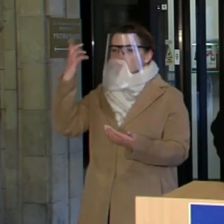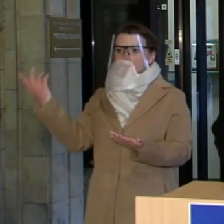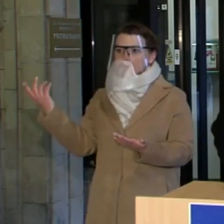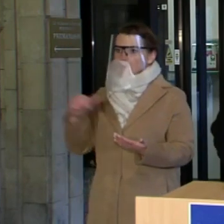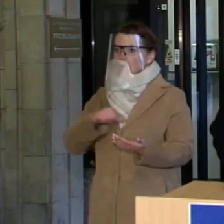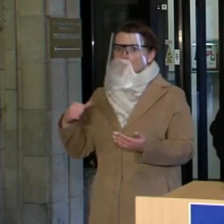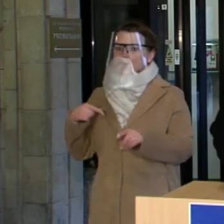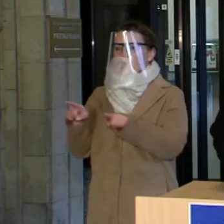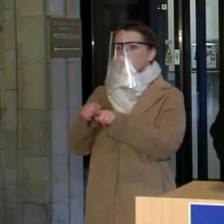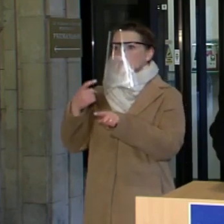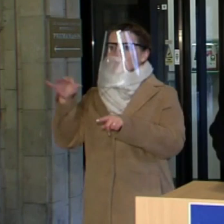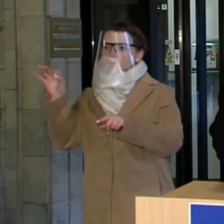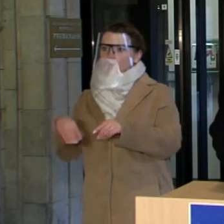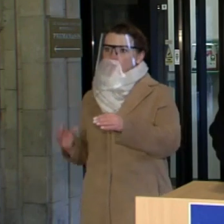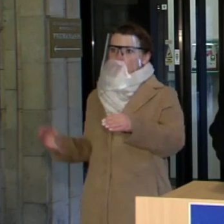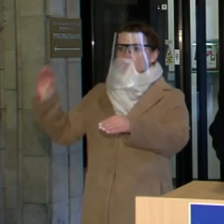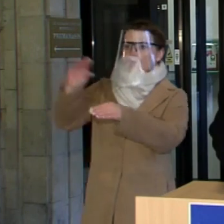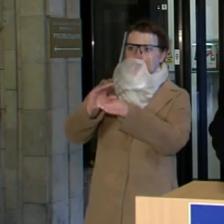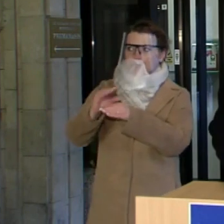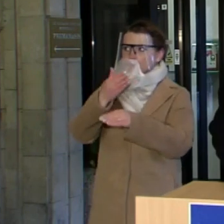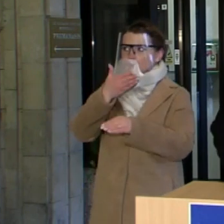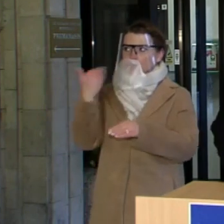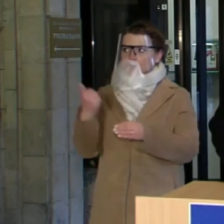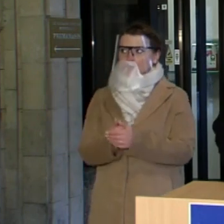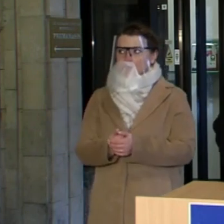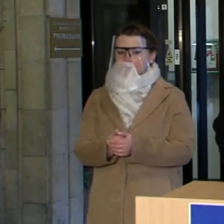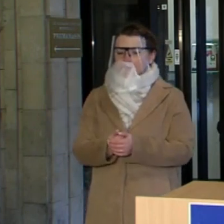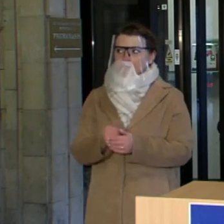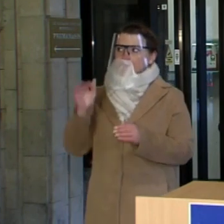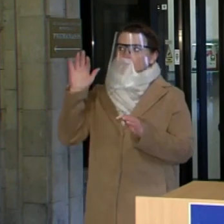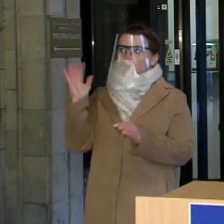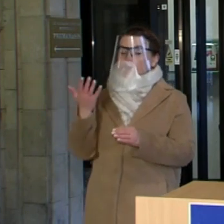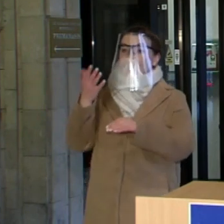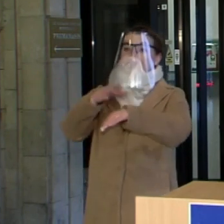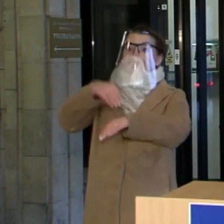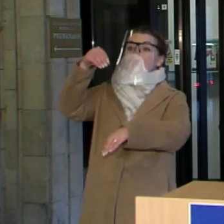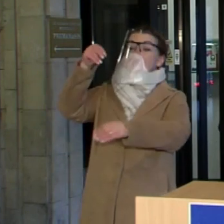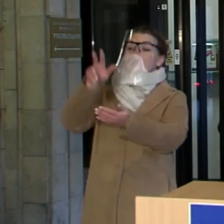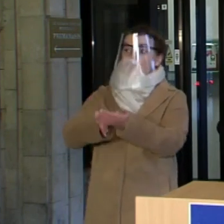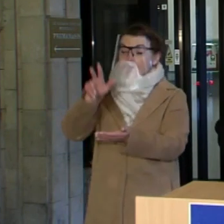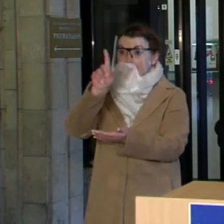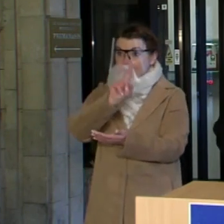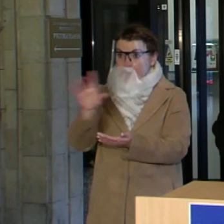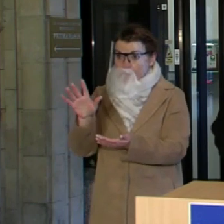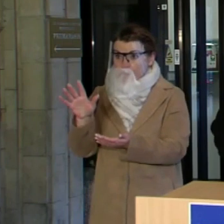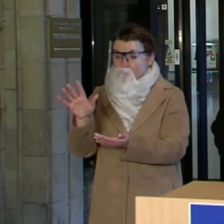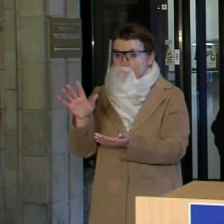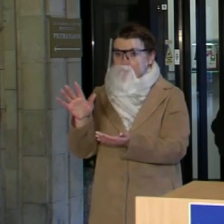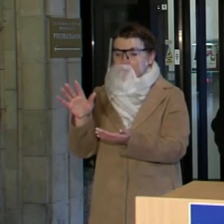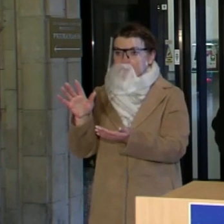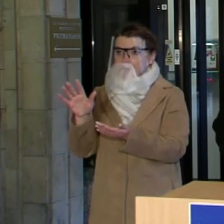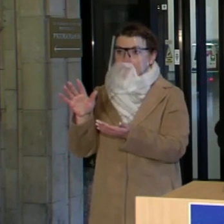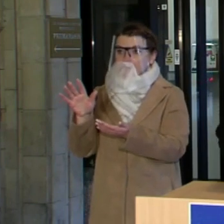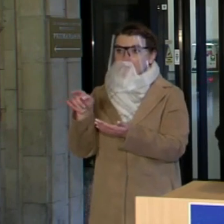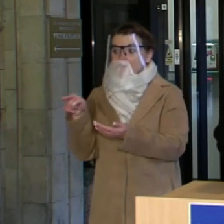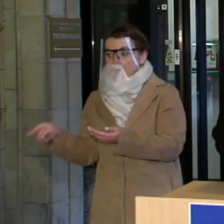garantuoti normalios kompensacijos už tai. Tai jeigu Seimas nepriims sprendimo, jeigu jie yra vienas